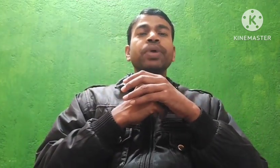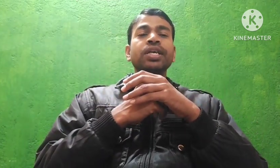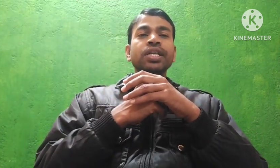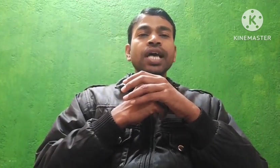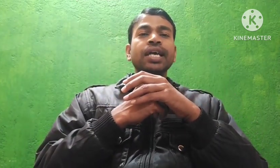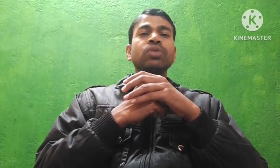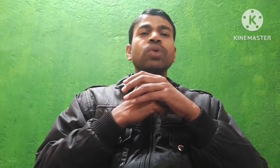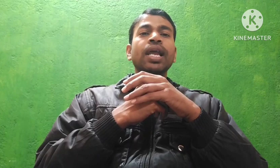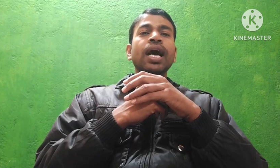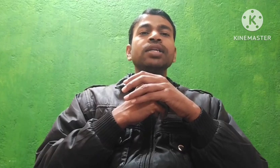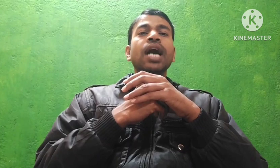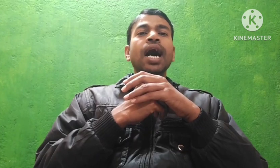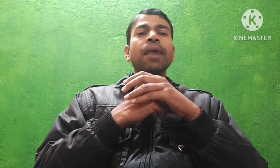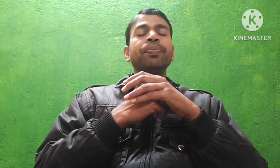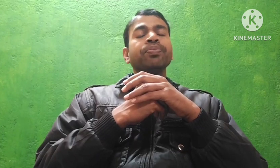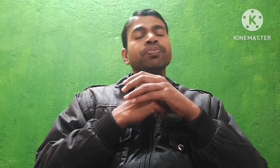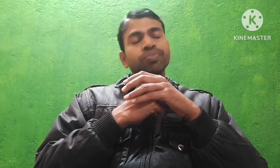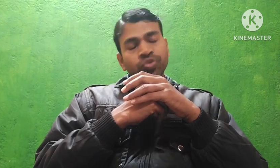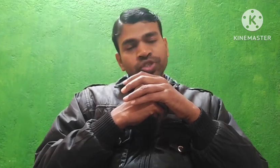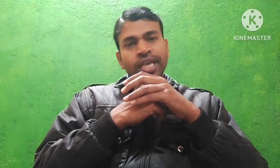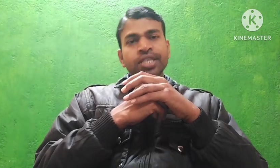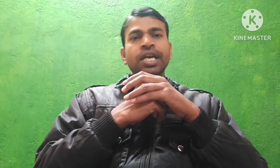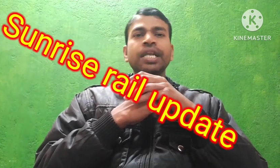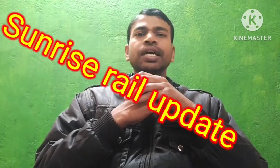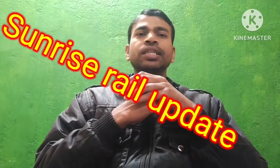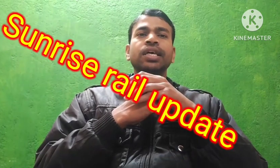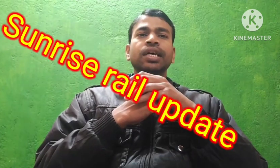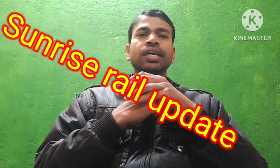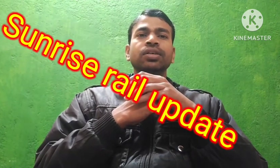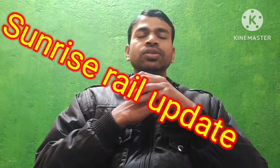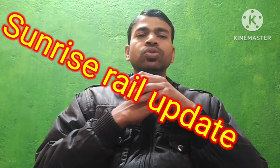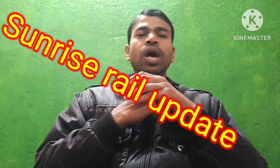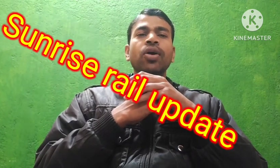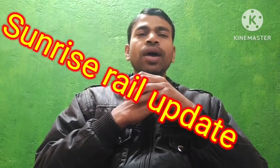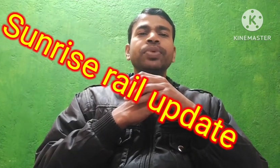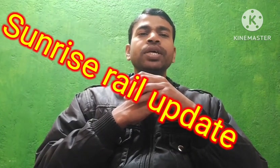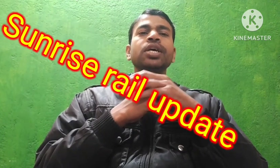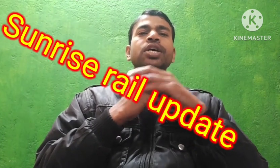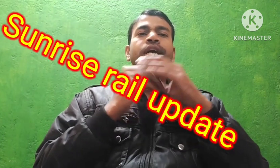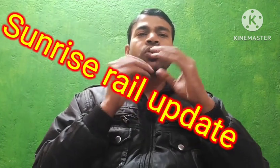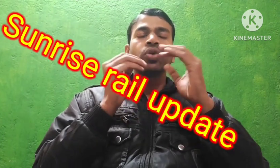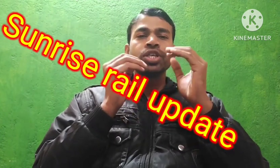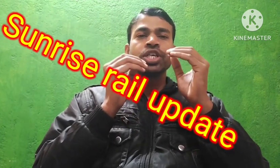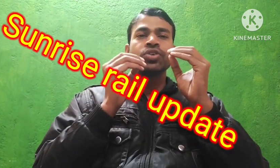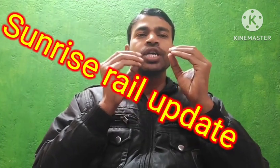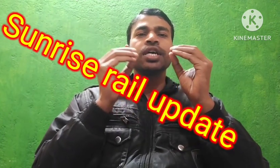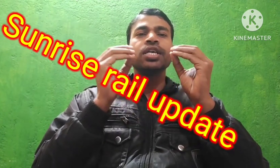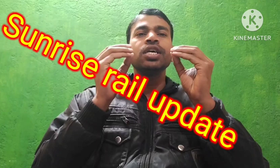परक्रिया के दुआरा आप चेंज कर सकते हैं और आपकी कैटोग्री चेंज हो जाएगी